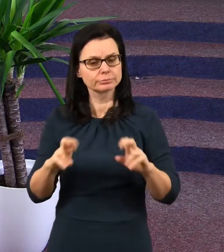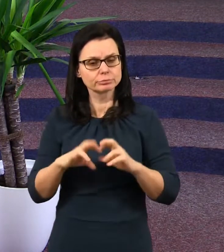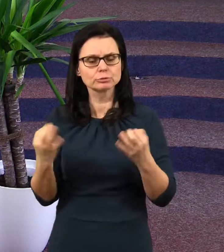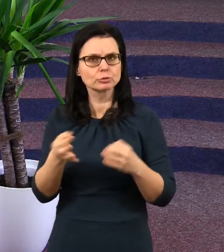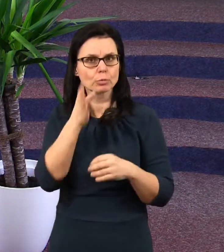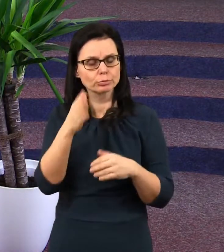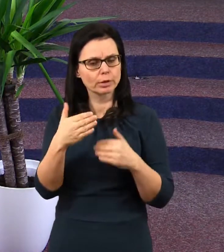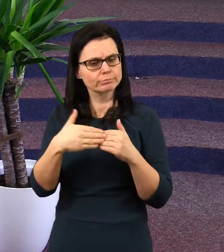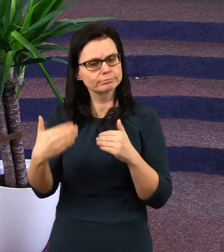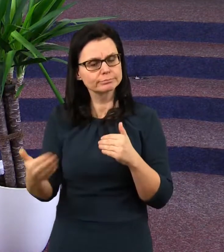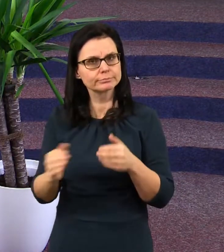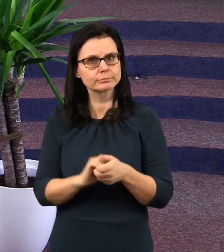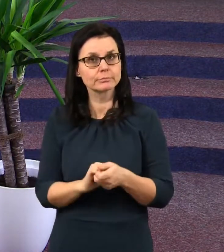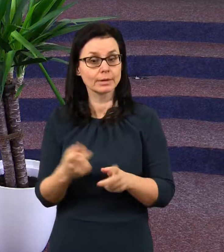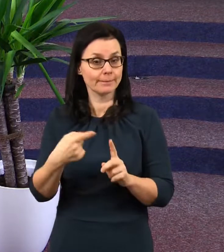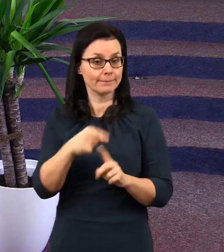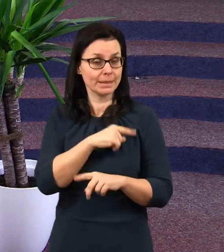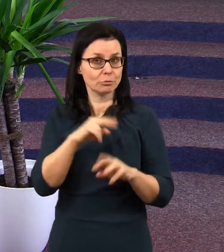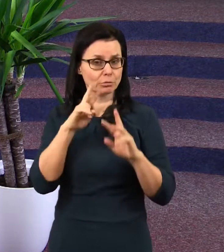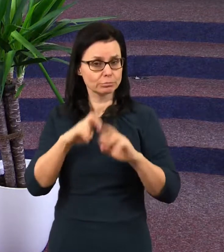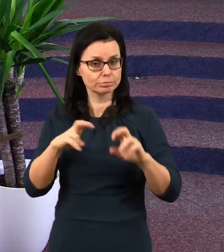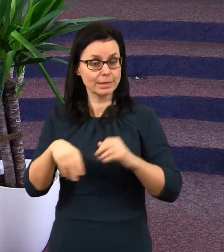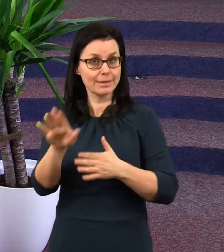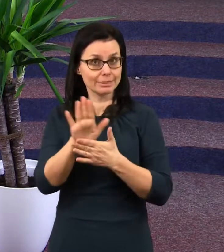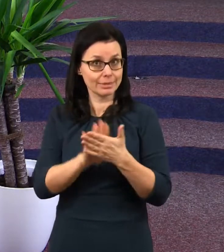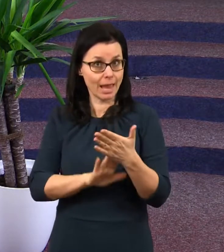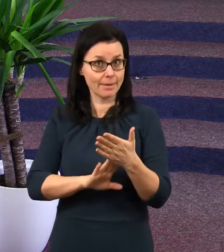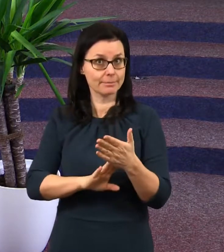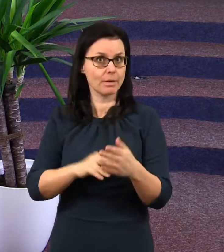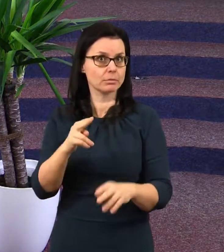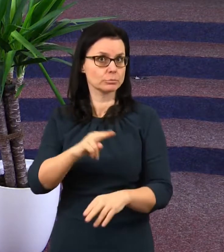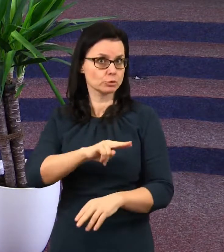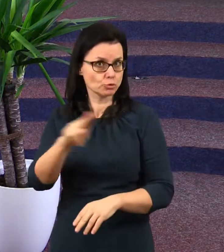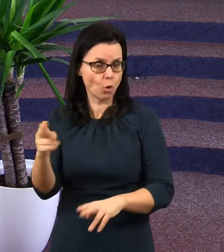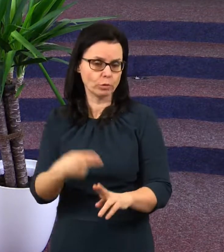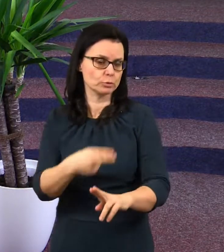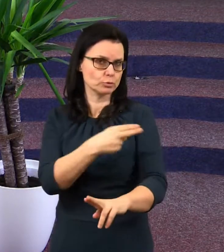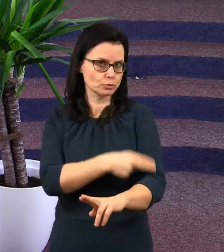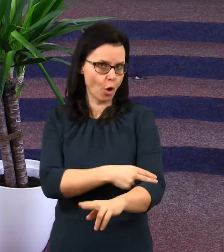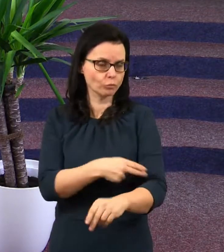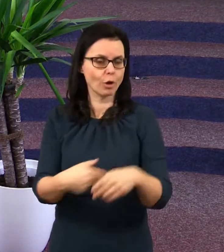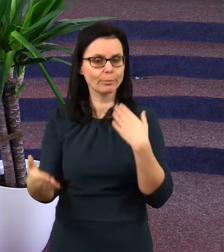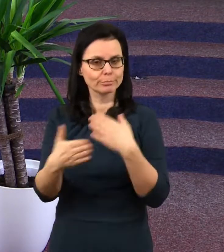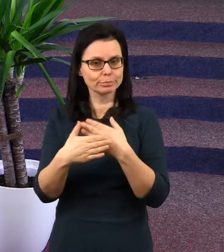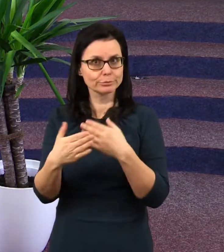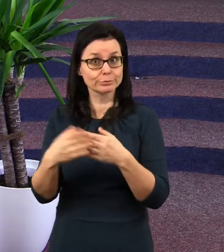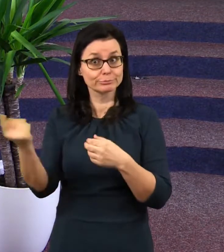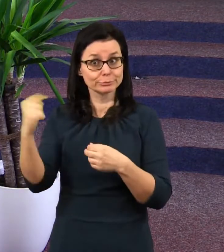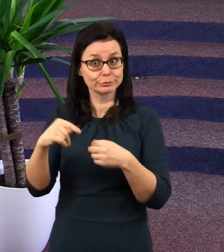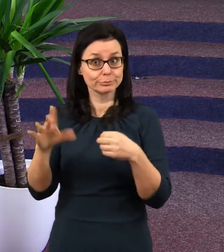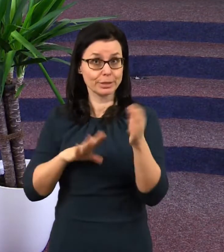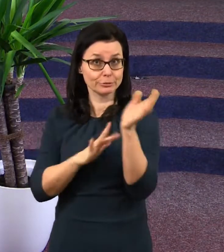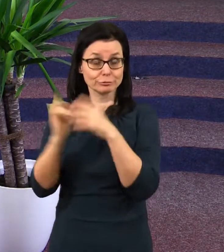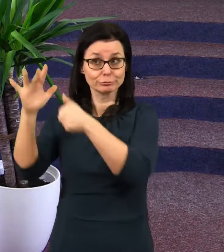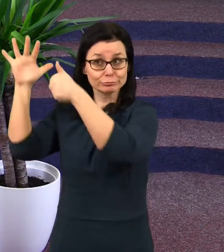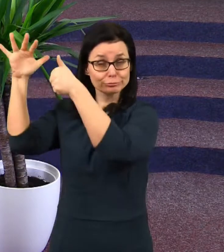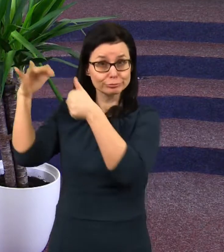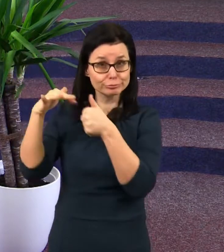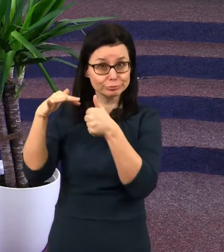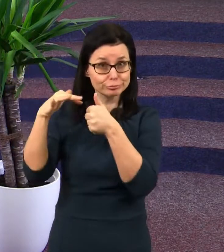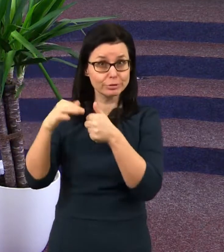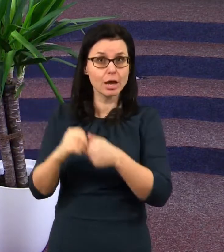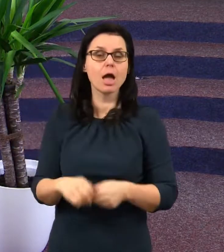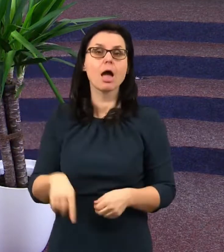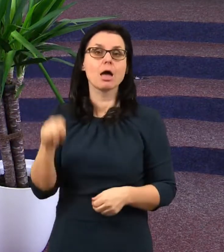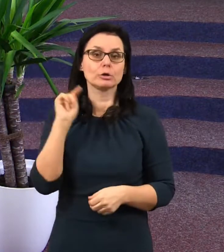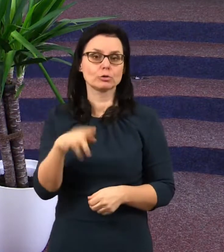následovat. My jsme vlastně probrali téma soudu, my jsme hovořili o blízkém příchodu Pána Ježíše Krista a to, co